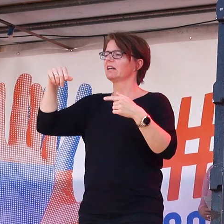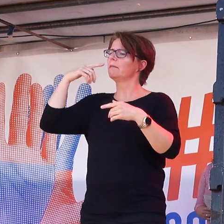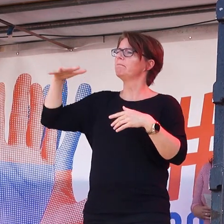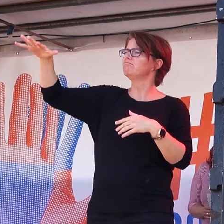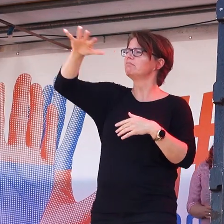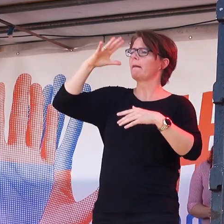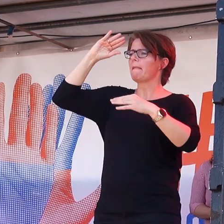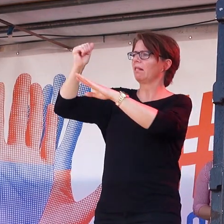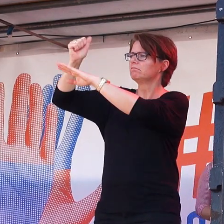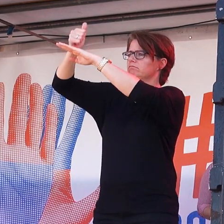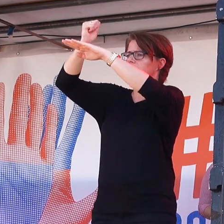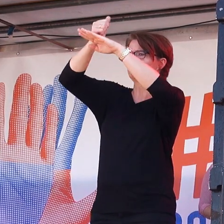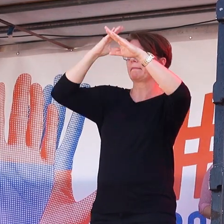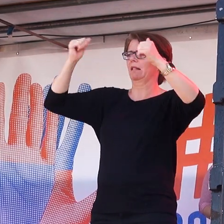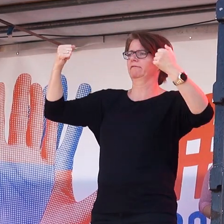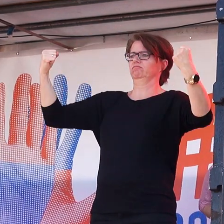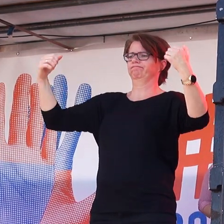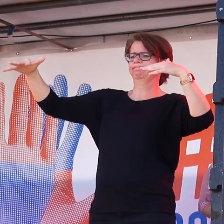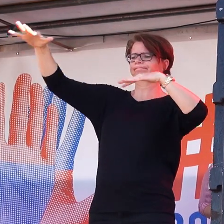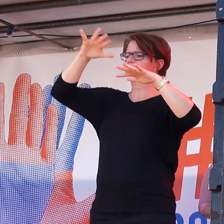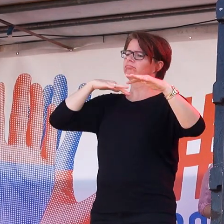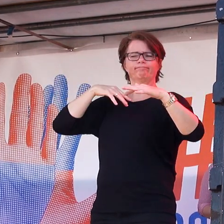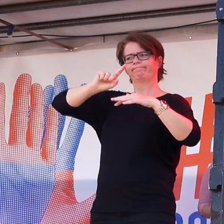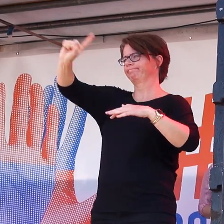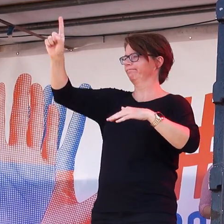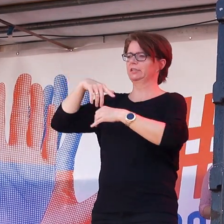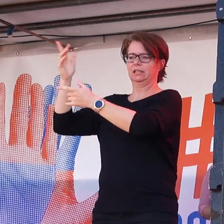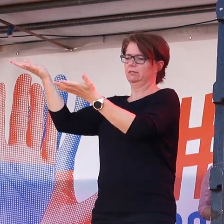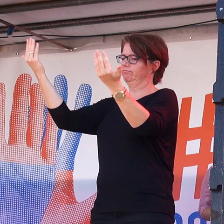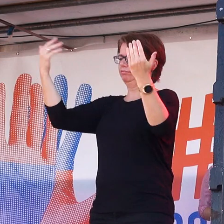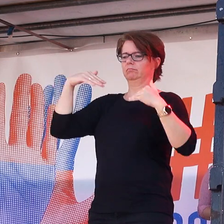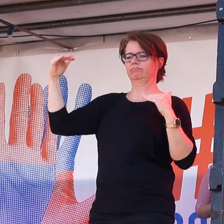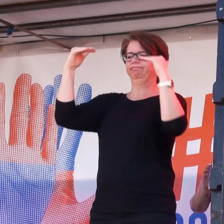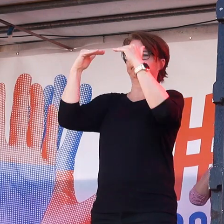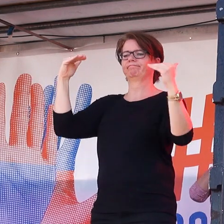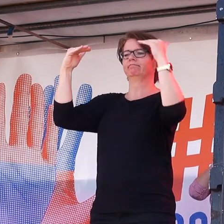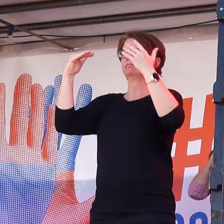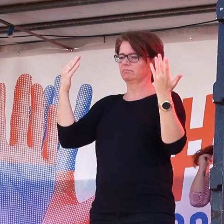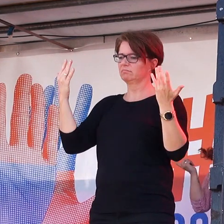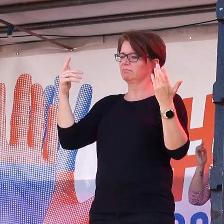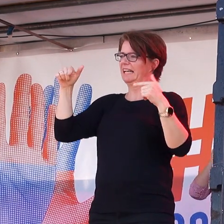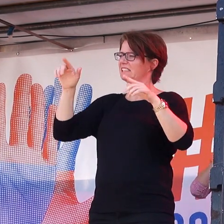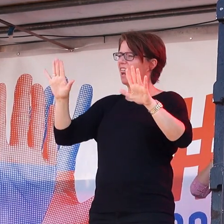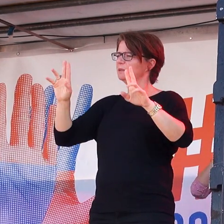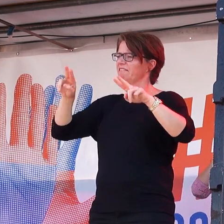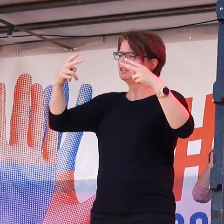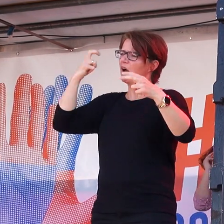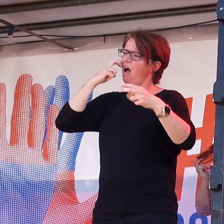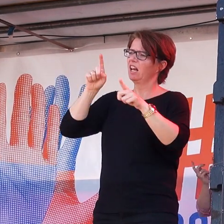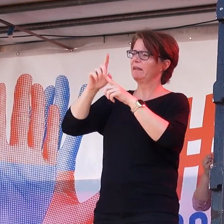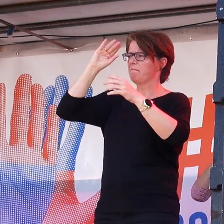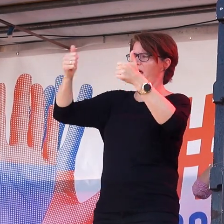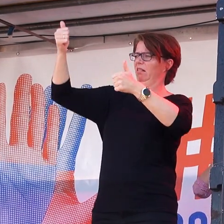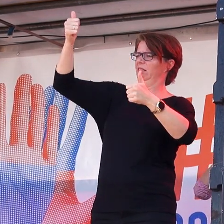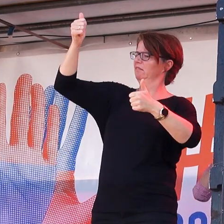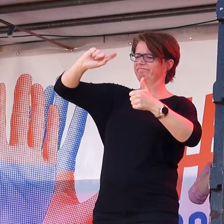prädemokratischer Verhältnisse. Wir erleben die Rückkehr eines überwunden geglaubten Patriarchats. Hier und weltweit.